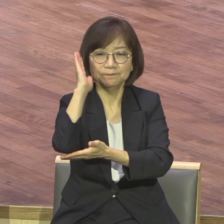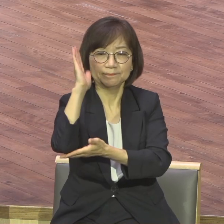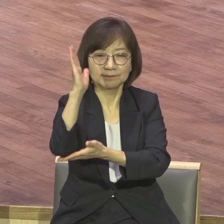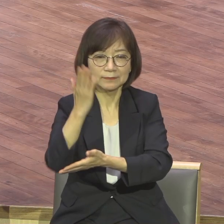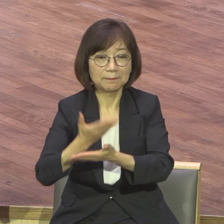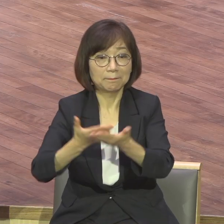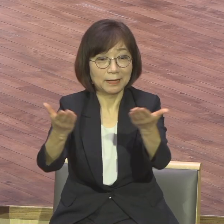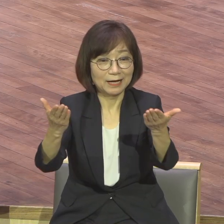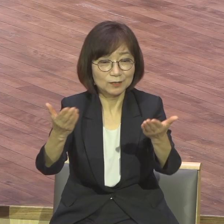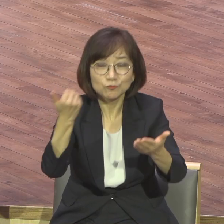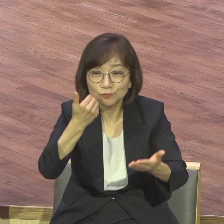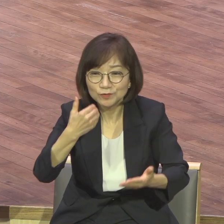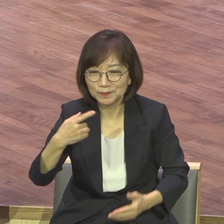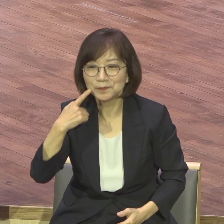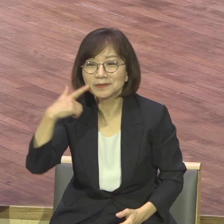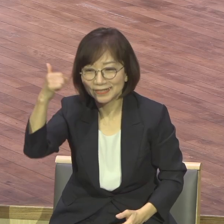말해요 주로 목회자들을 말하지요